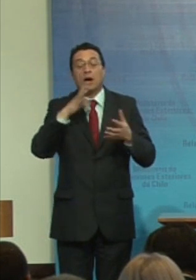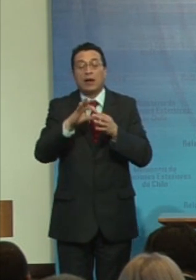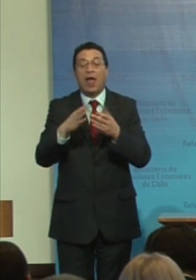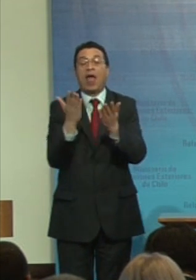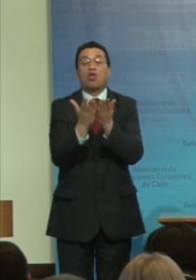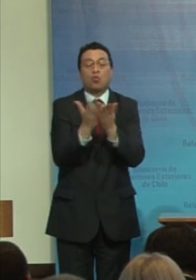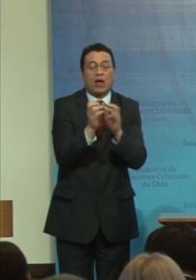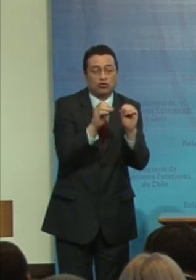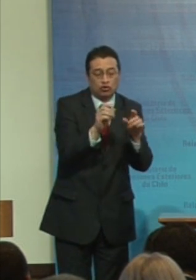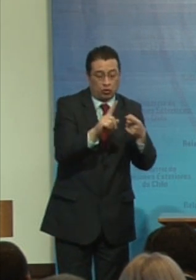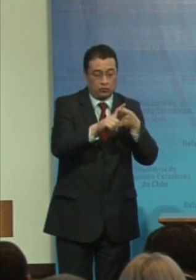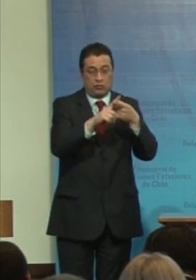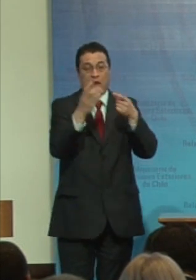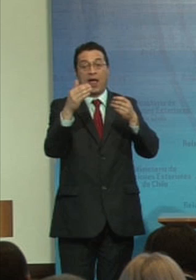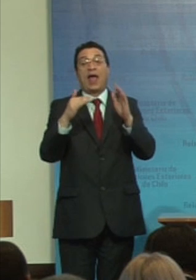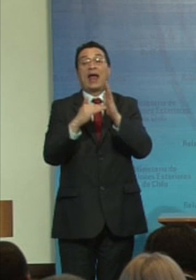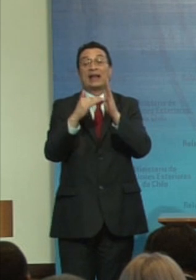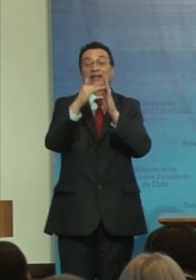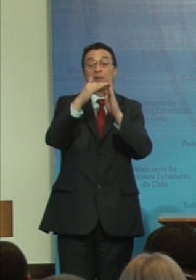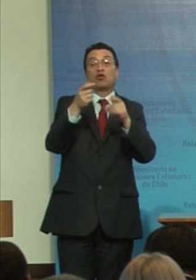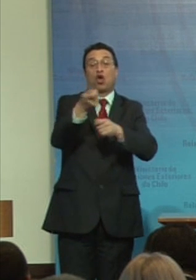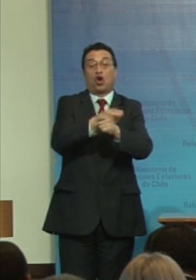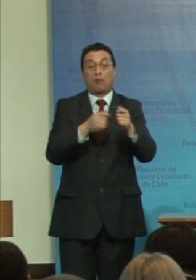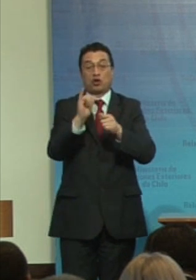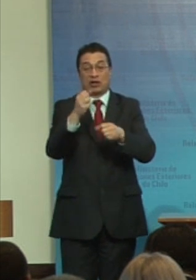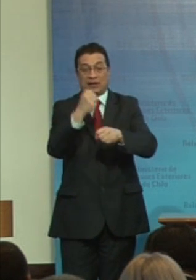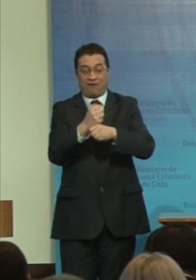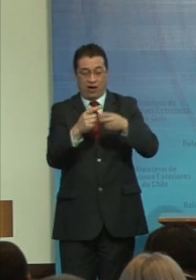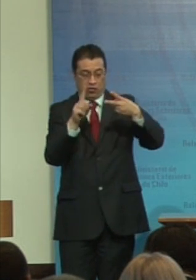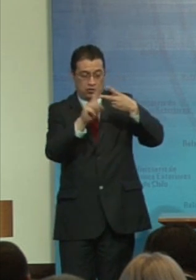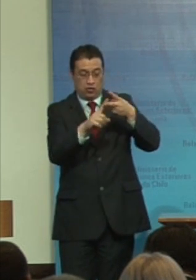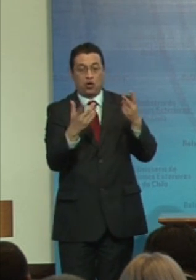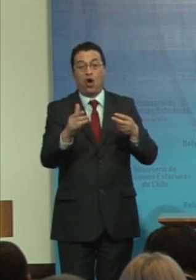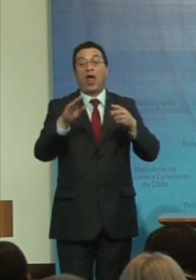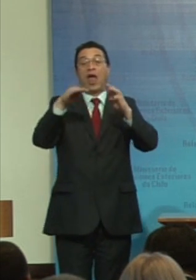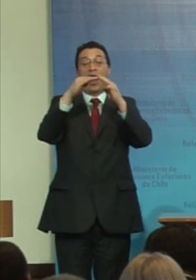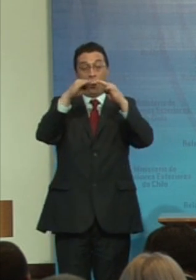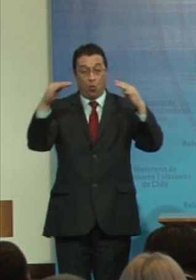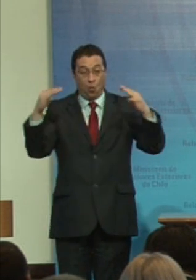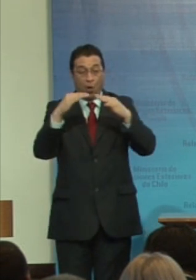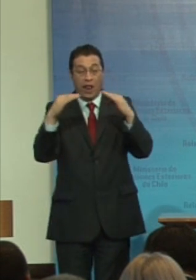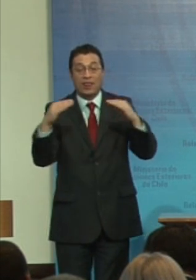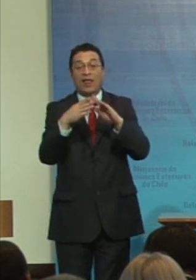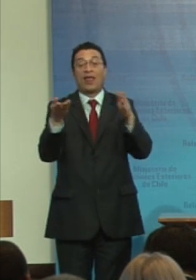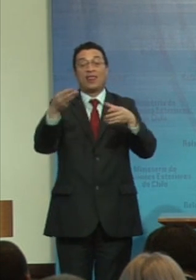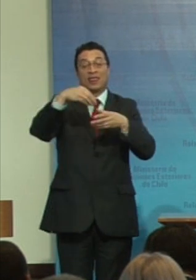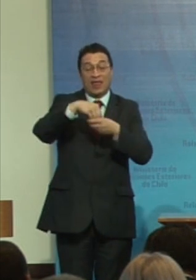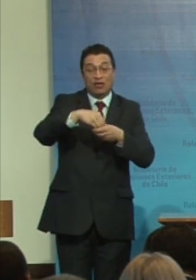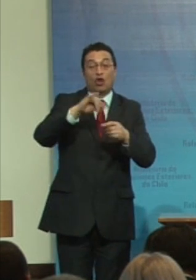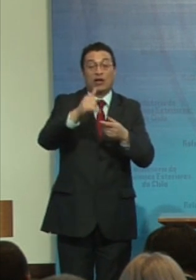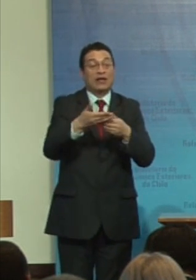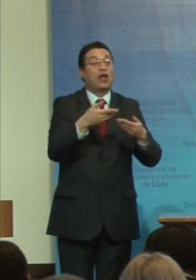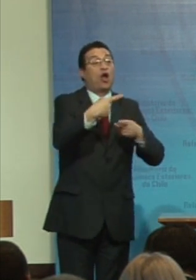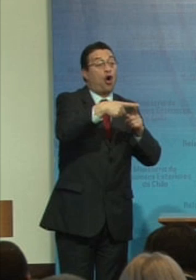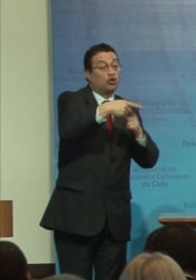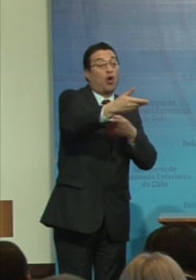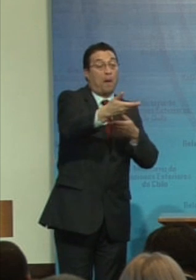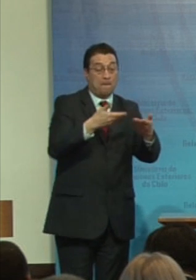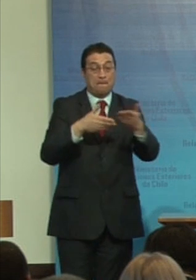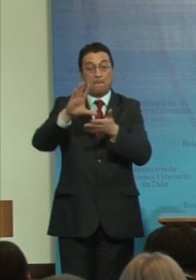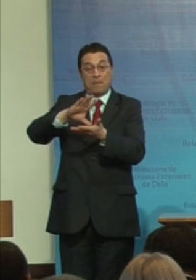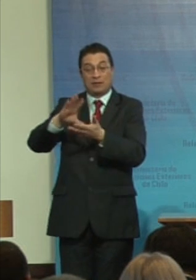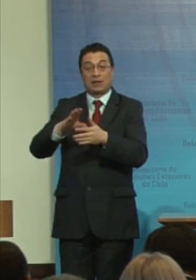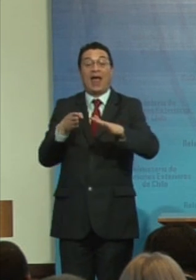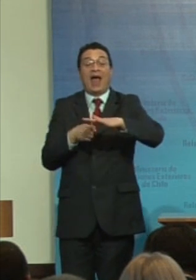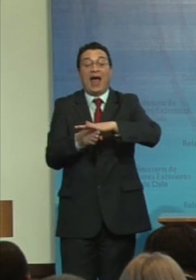lo que se refiere a crecimiento económico y trabajo lo que se refiere a igualdad dentro y entre los países a la